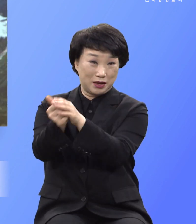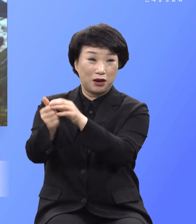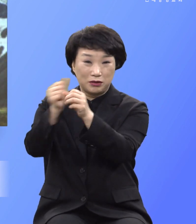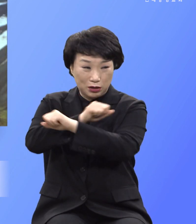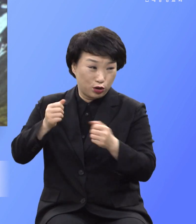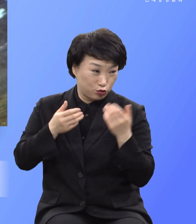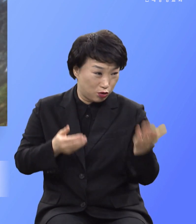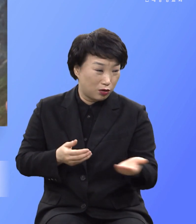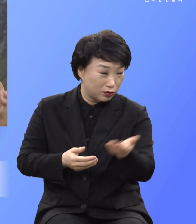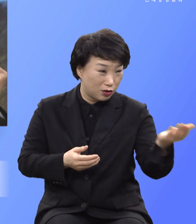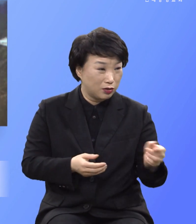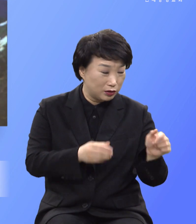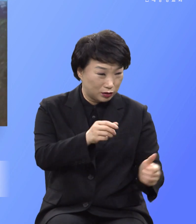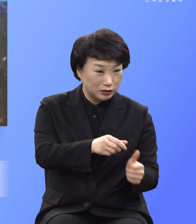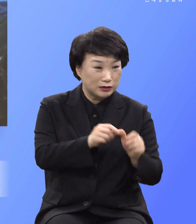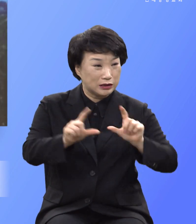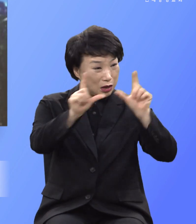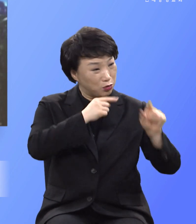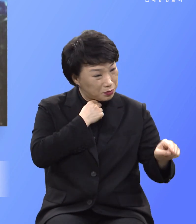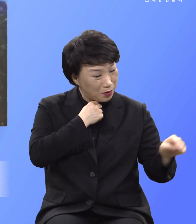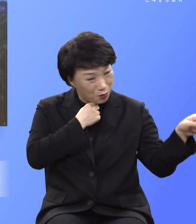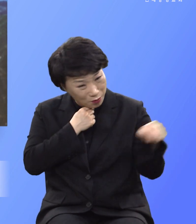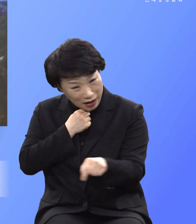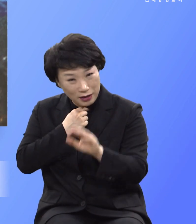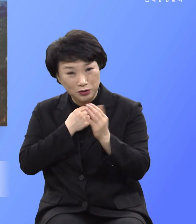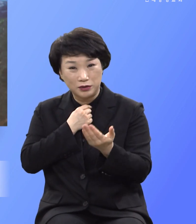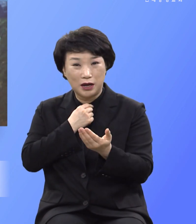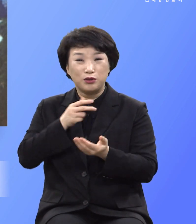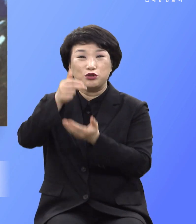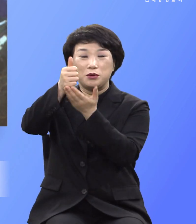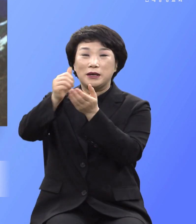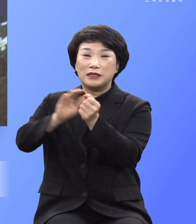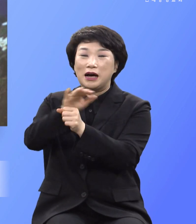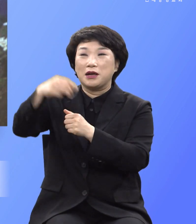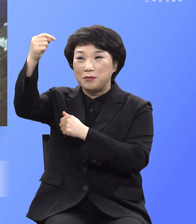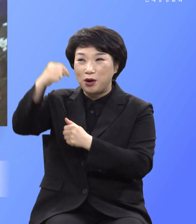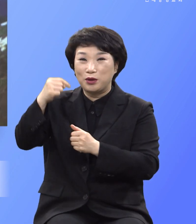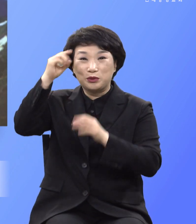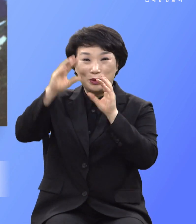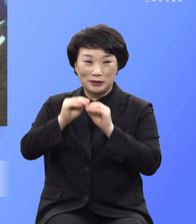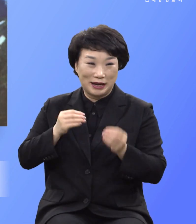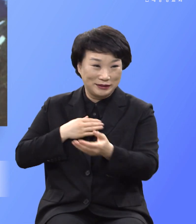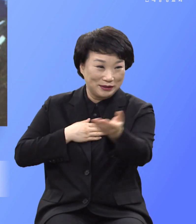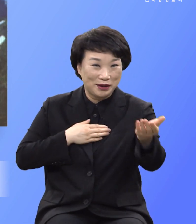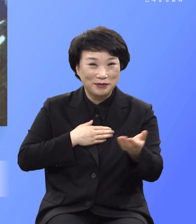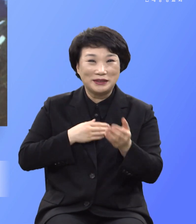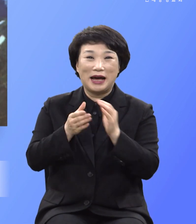나와 주님의 애절한 사랑의 요구에 동의하시는 분 아멘합시다